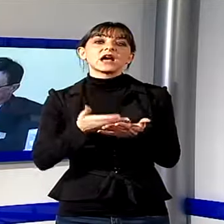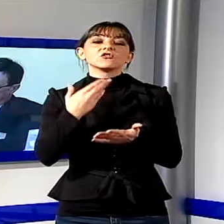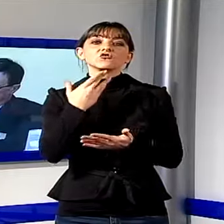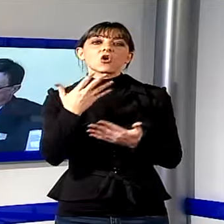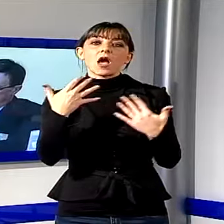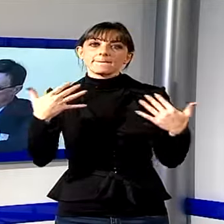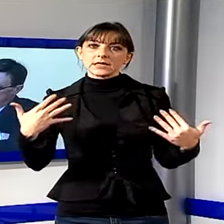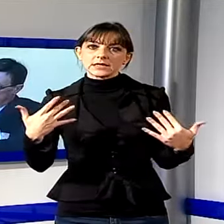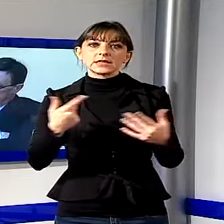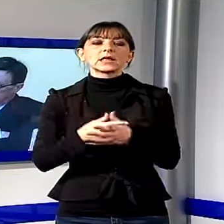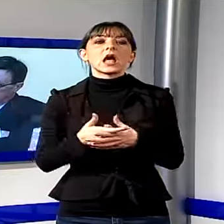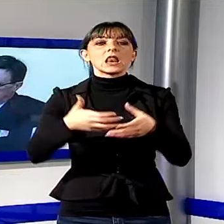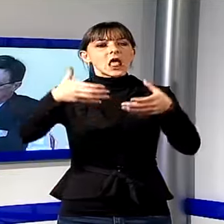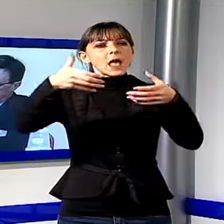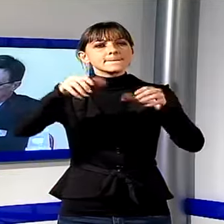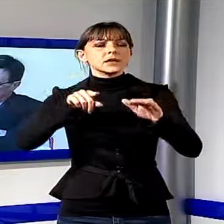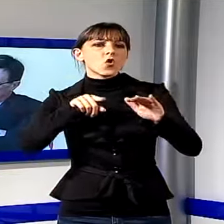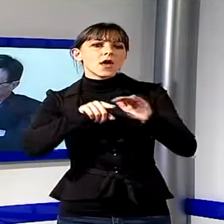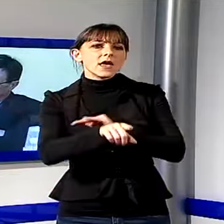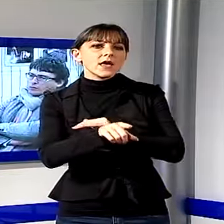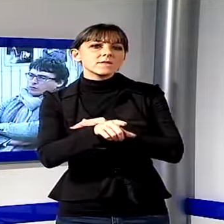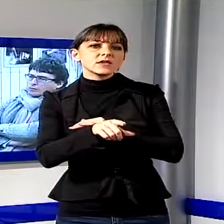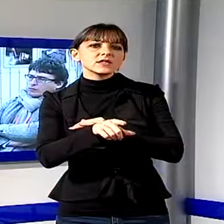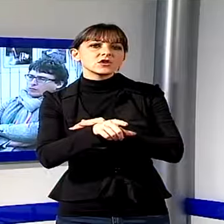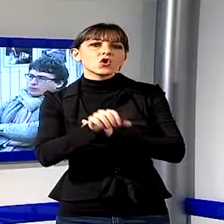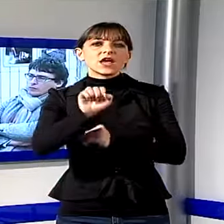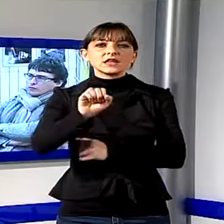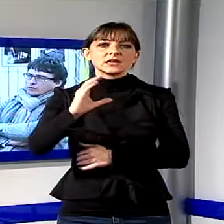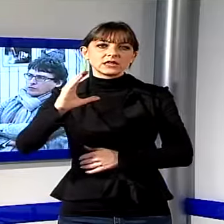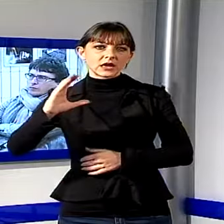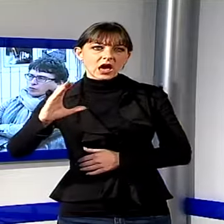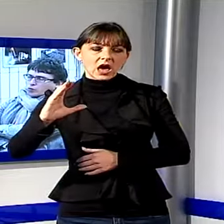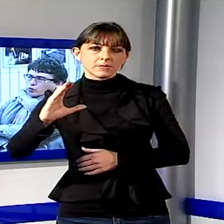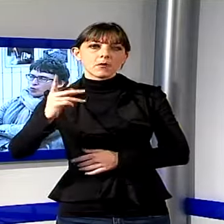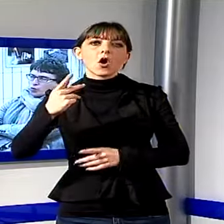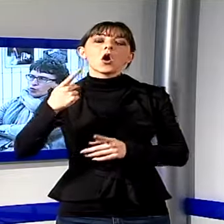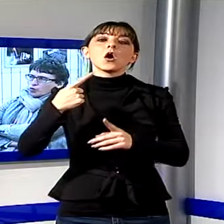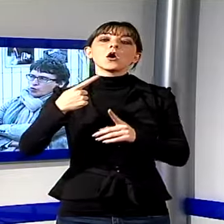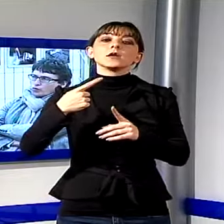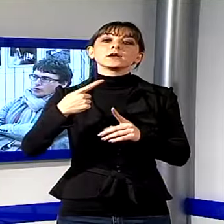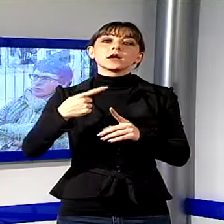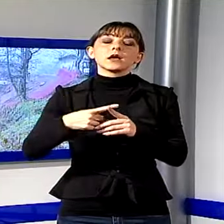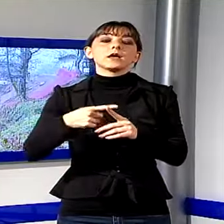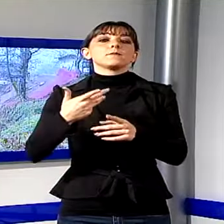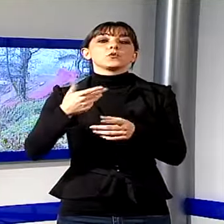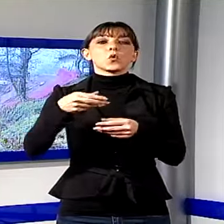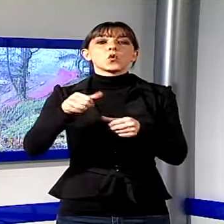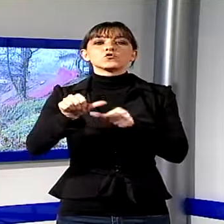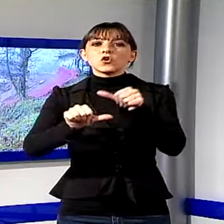emissione di anidride carbonica ogni anno, considerata la razionalizzazione delle attuali caldaie a legna, la sostituzione di quelle a